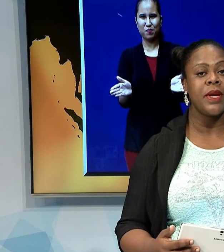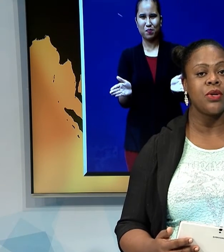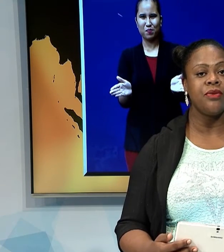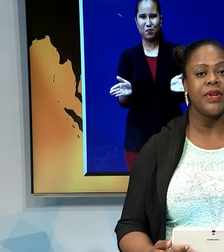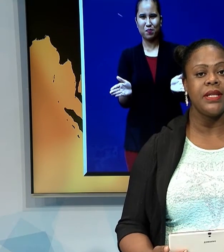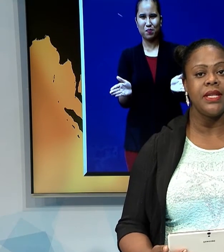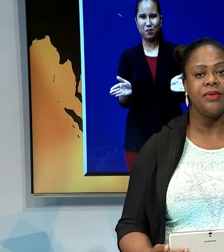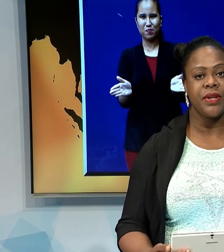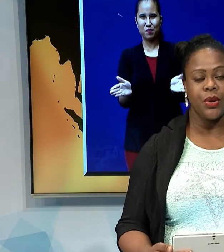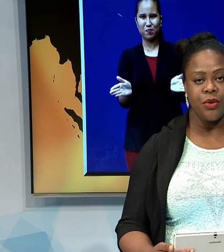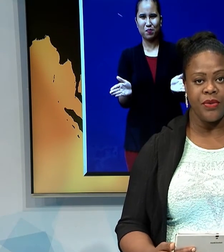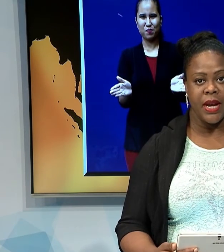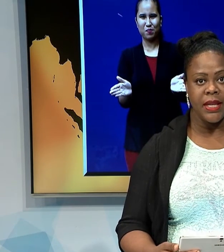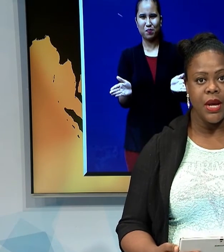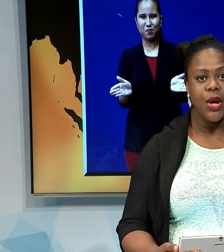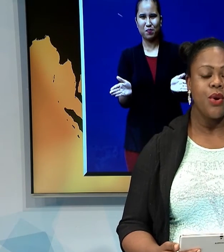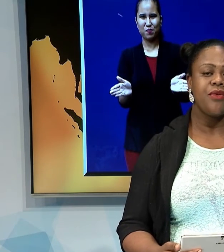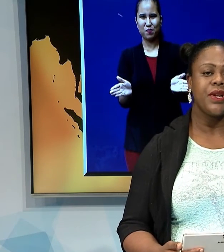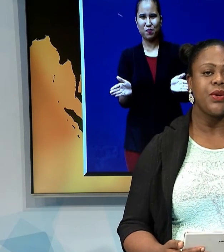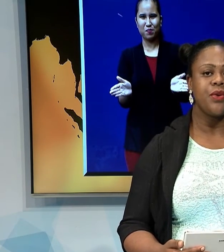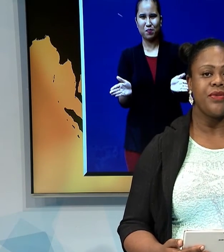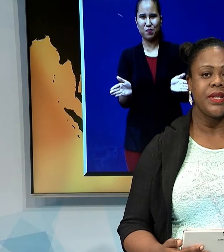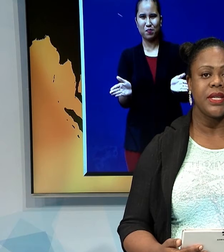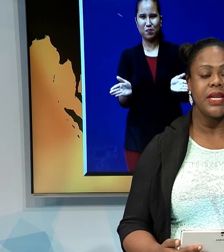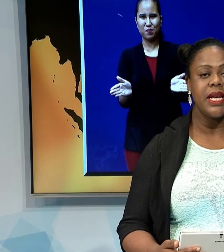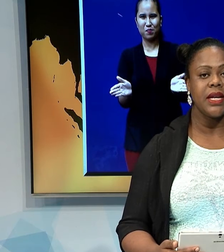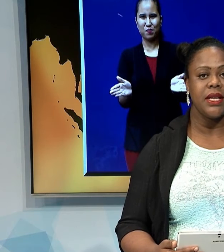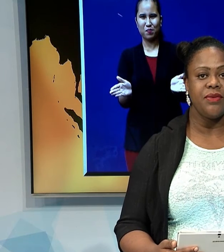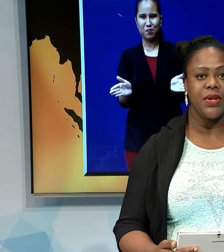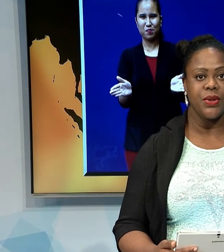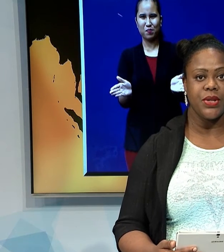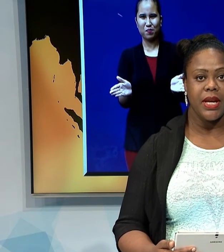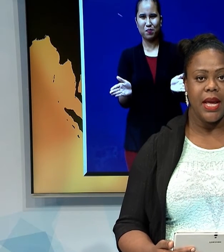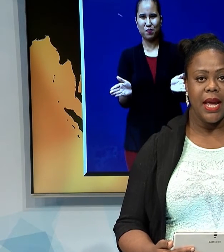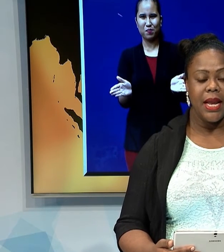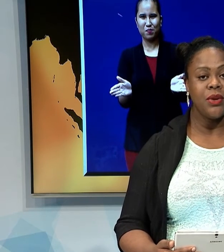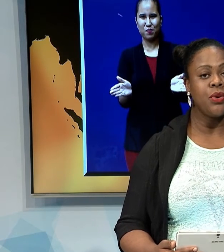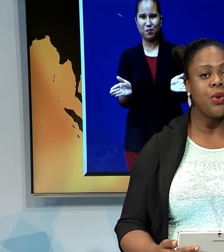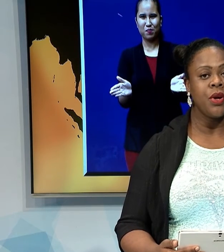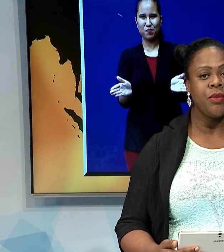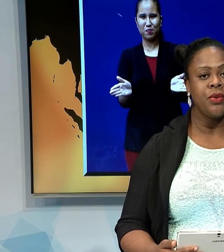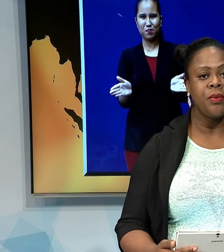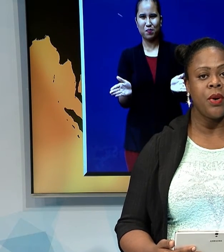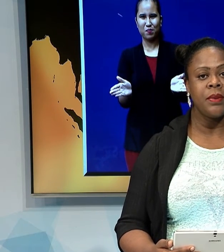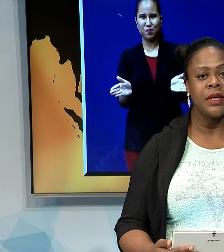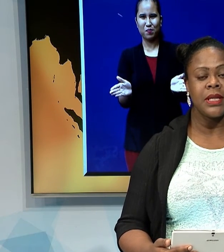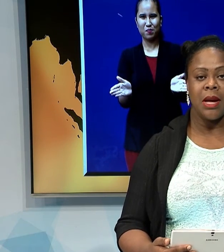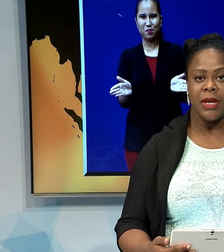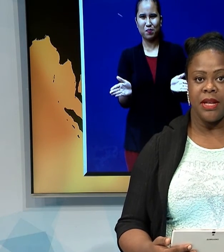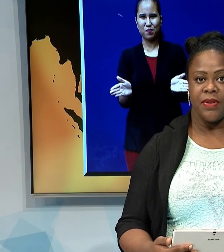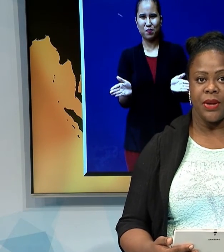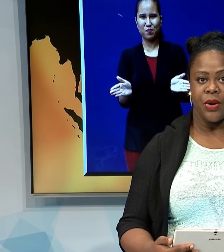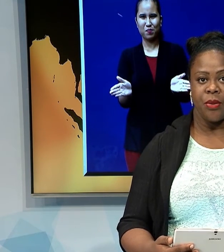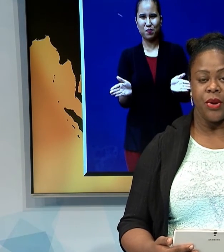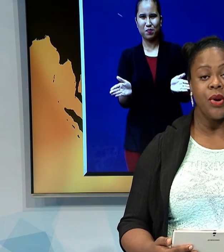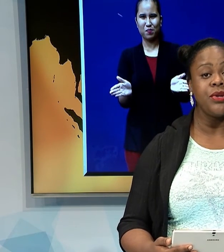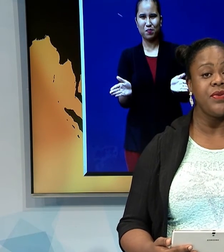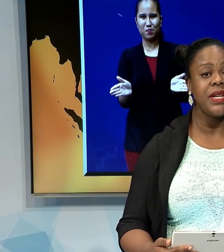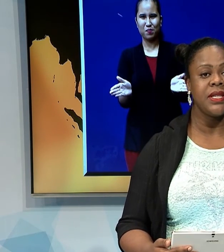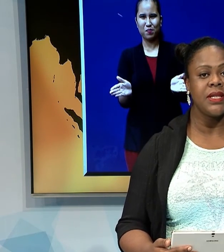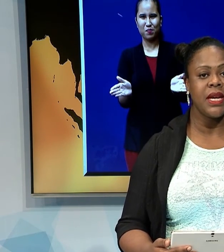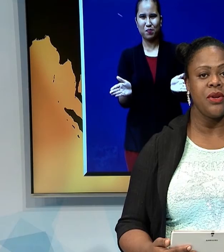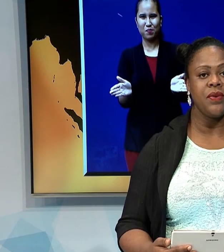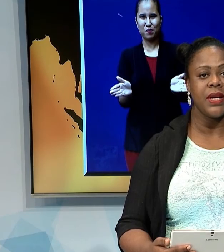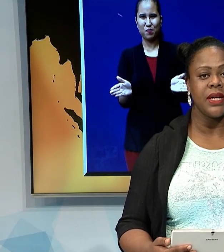dagelijkse persconferentie van de overheid over het COVID-19 virus. Hij deelt ook een beroep op de samenleving om